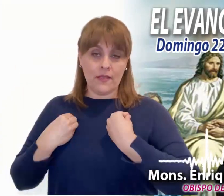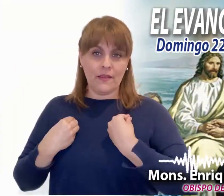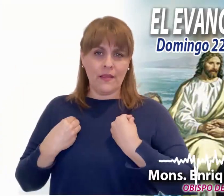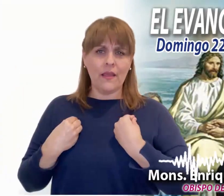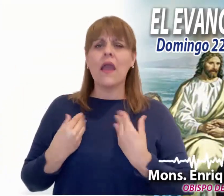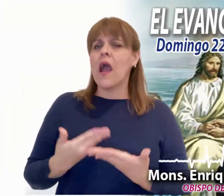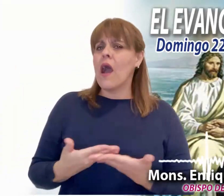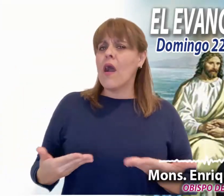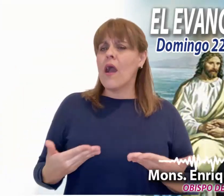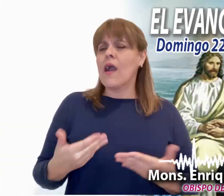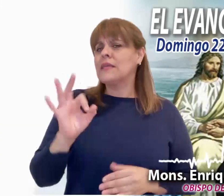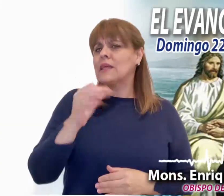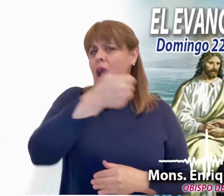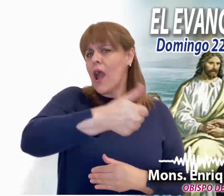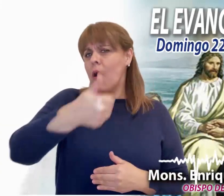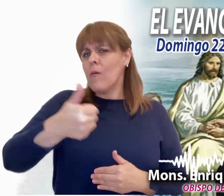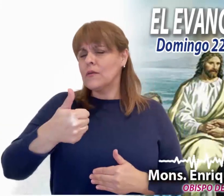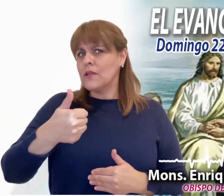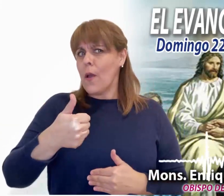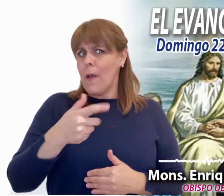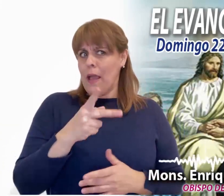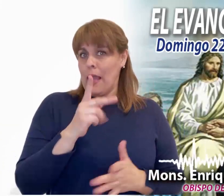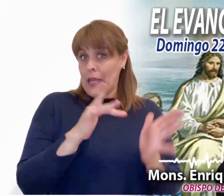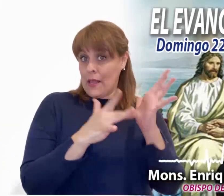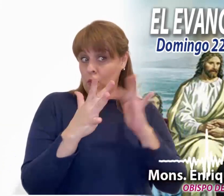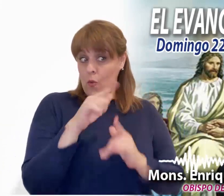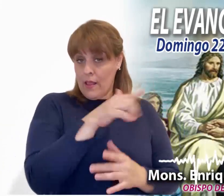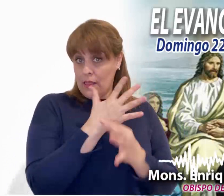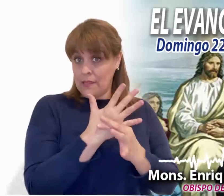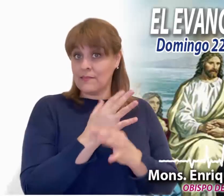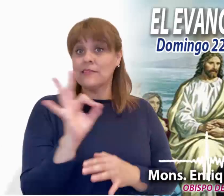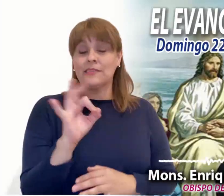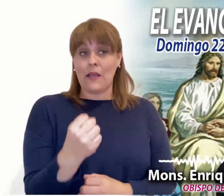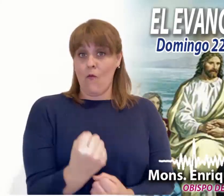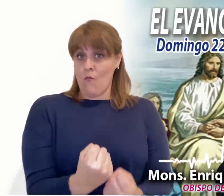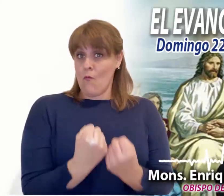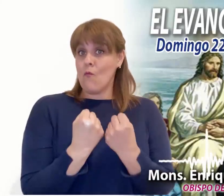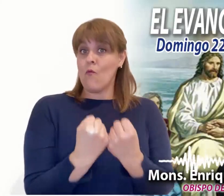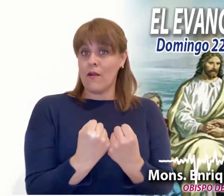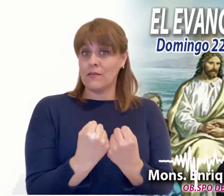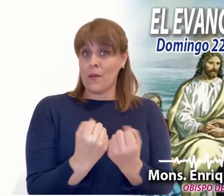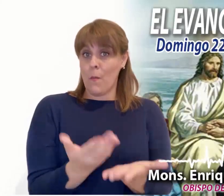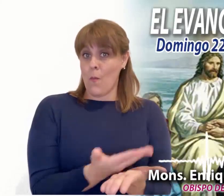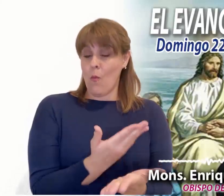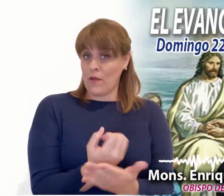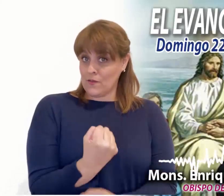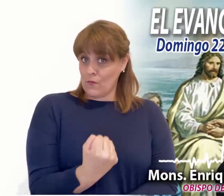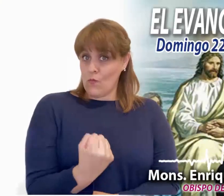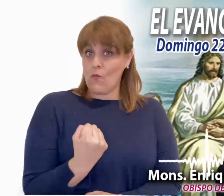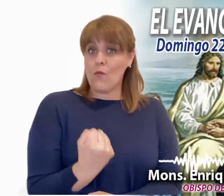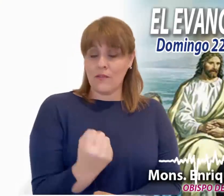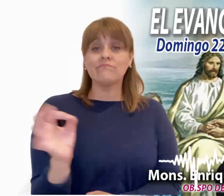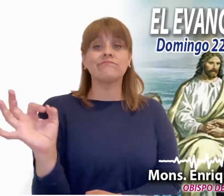Hoy, quizás nos parezca a cada uno de nosotros dura la palabra de Jesús y muy exigente su